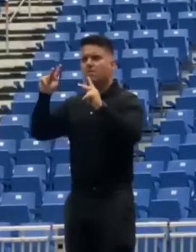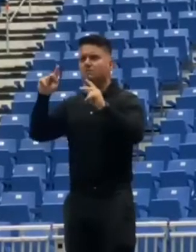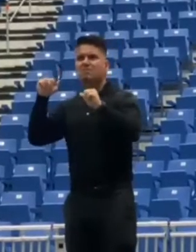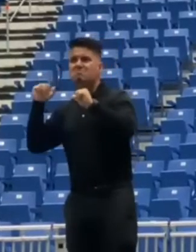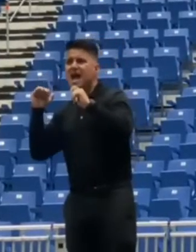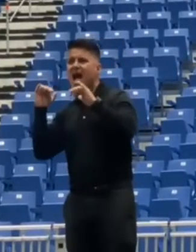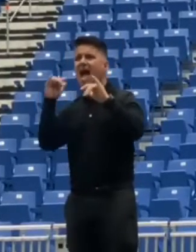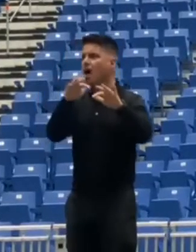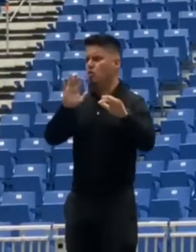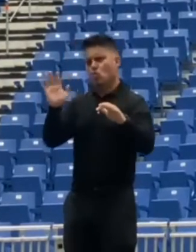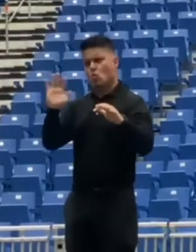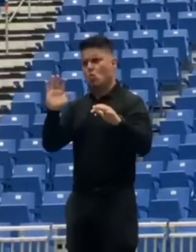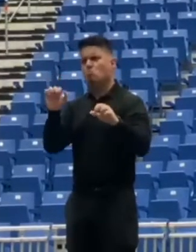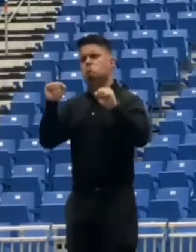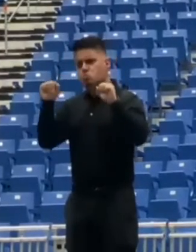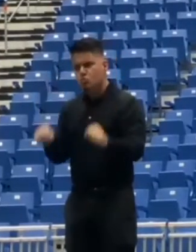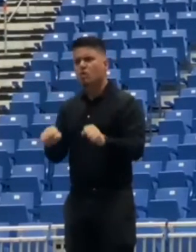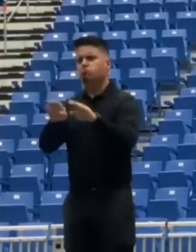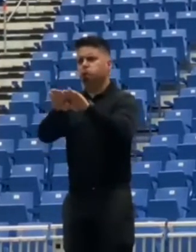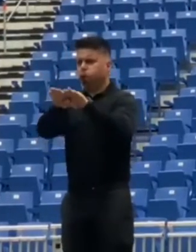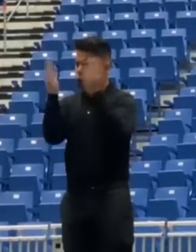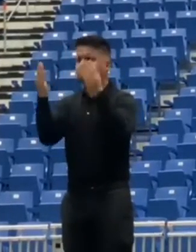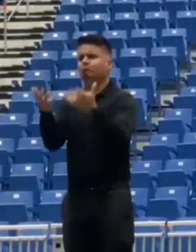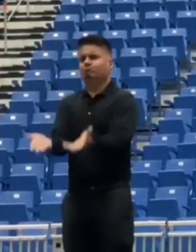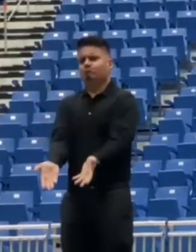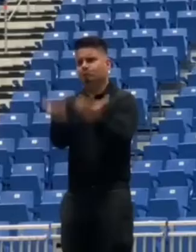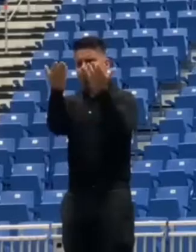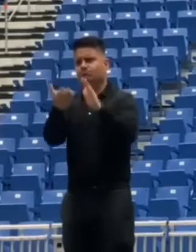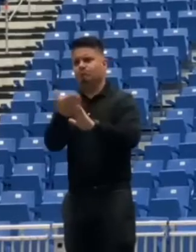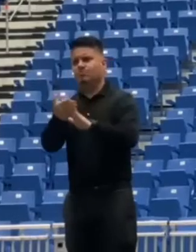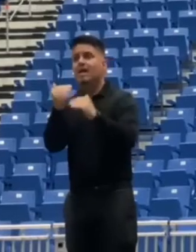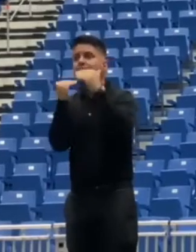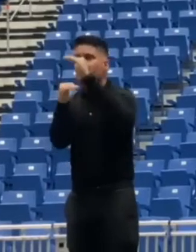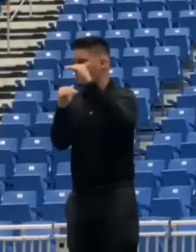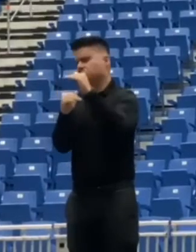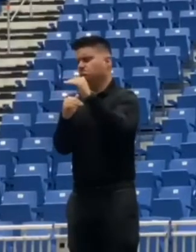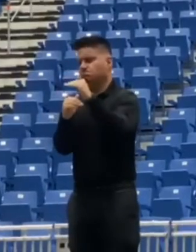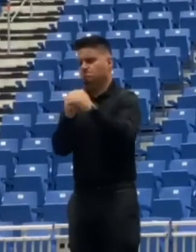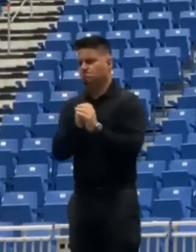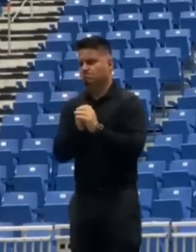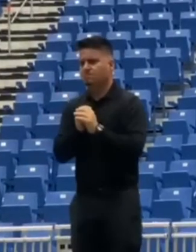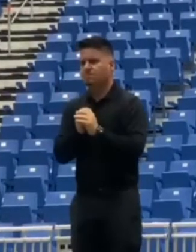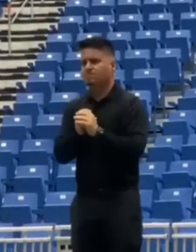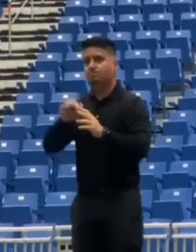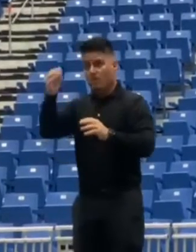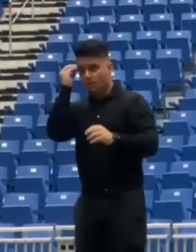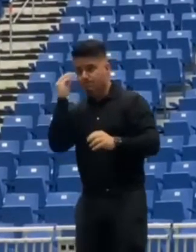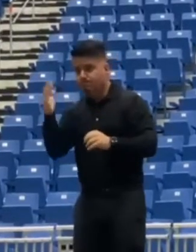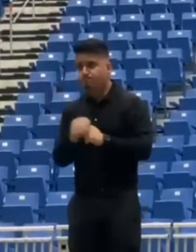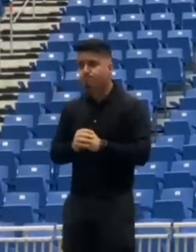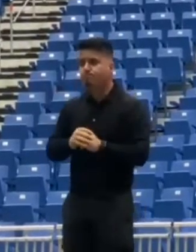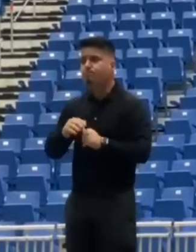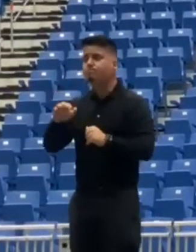operar sin limitación de horario. Se aumenta a 50% la ocupación de la